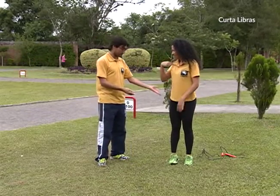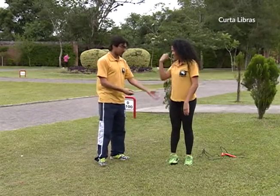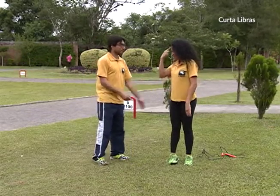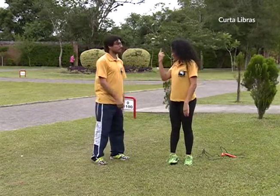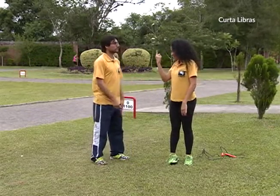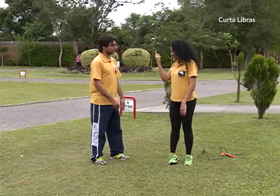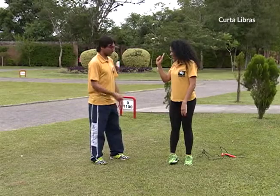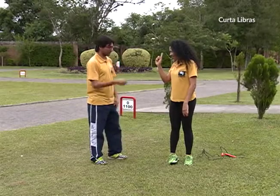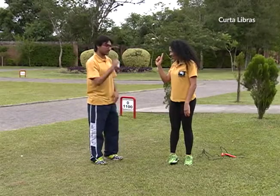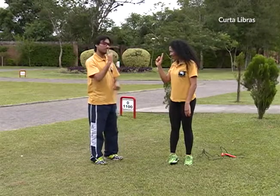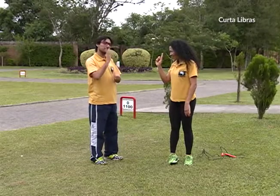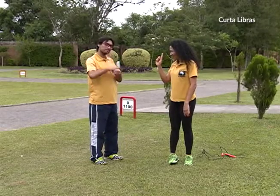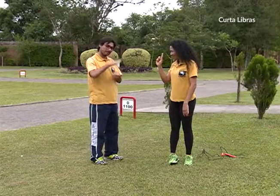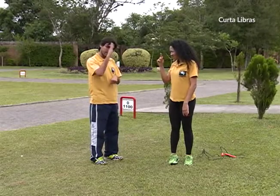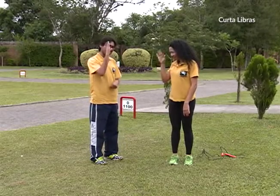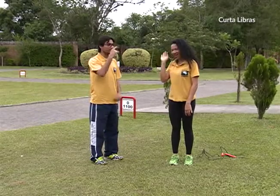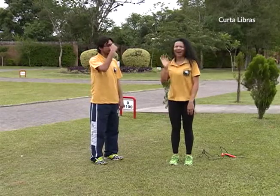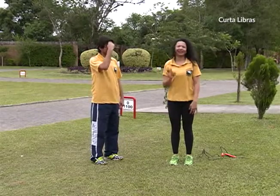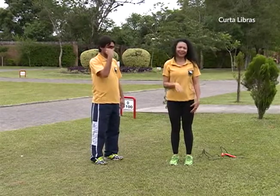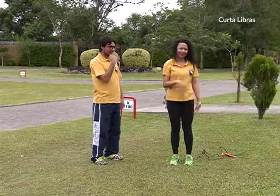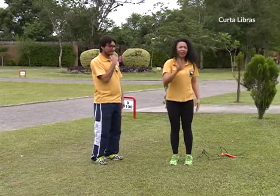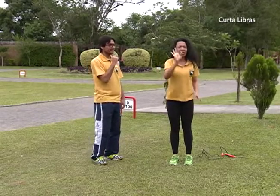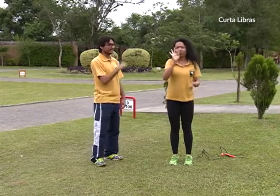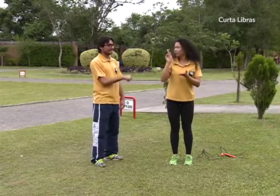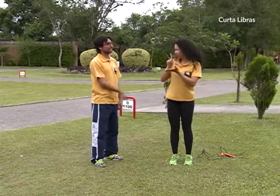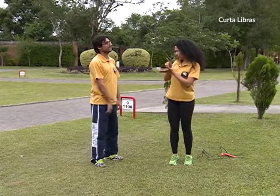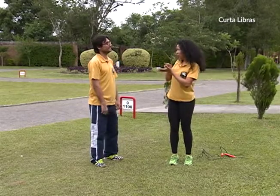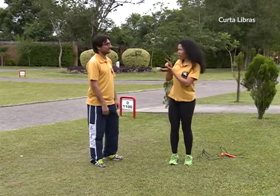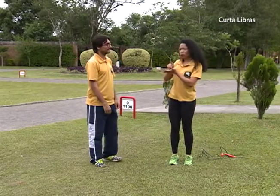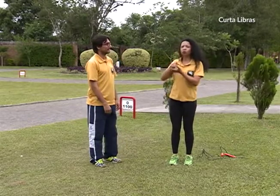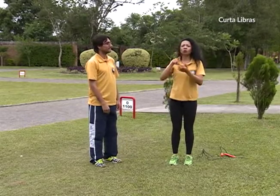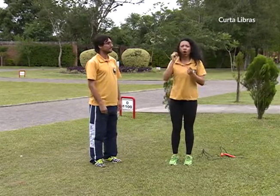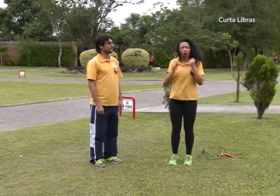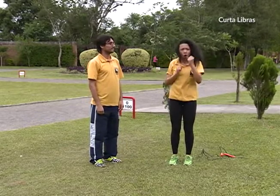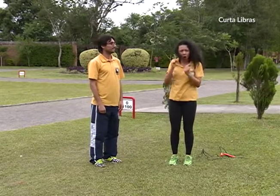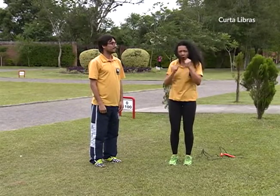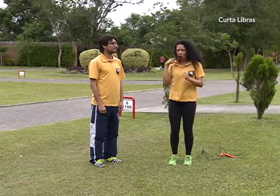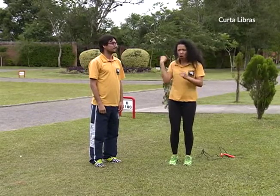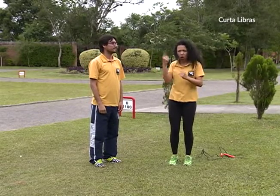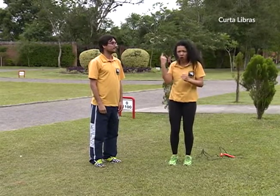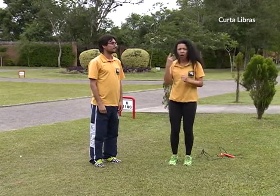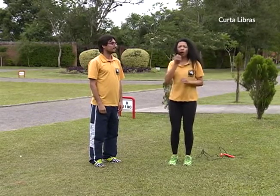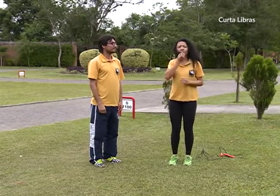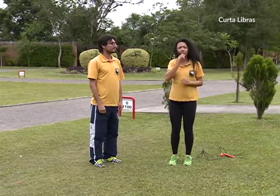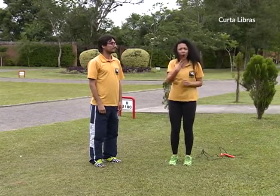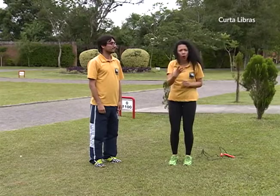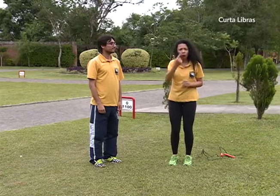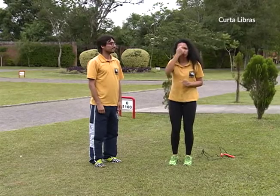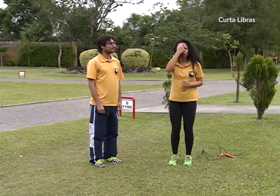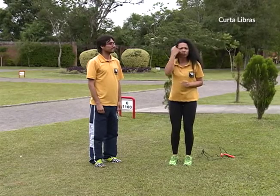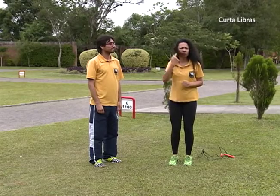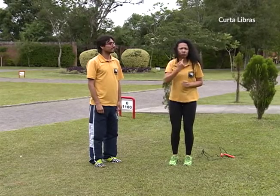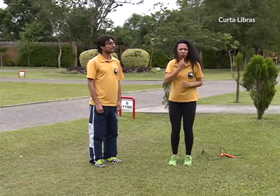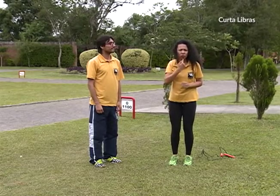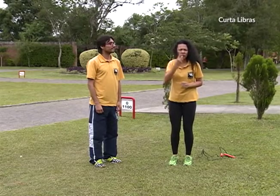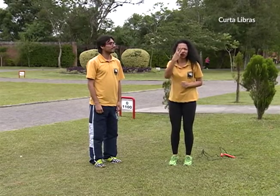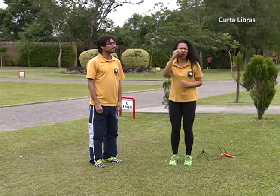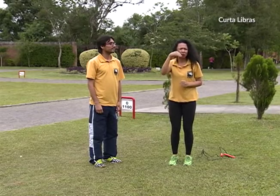hora? Mais meia hora. É verdade. Esse exercício de corrida é bom fazer em 30 minutos